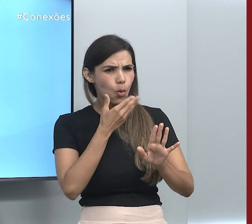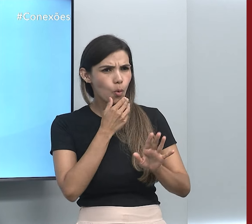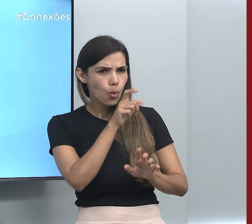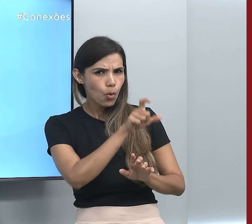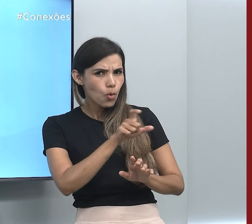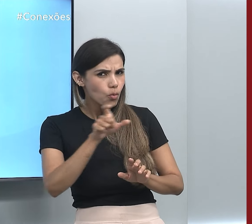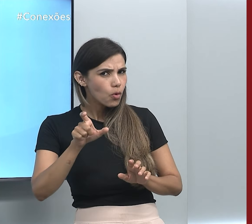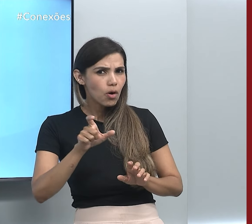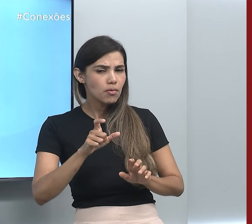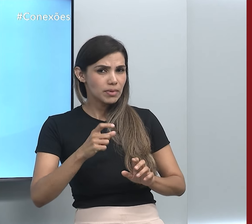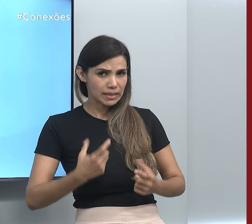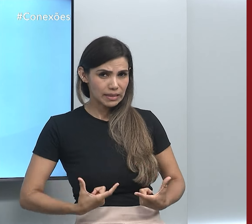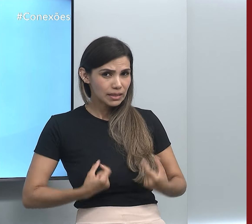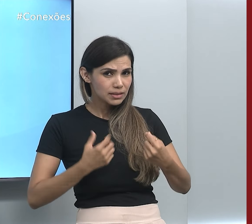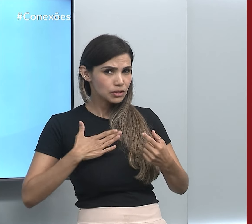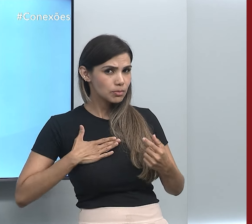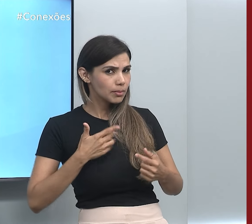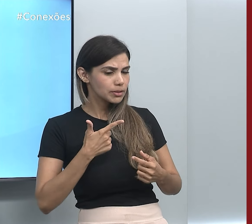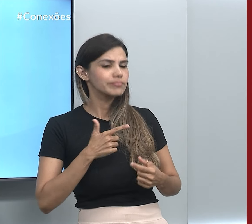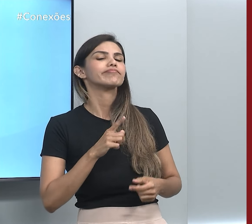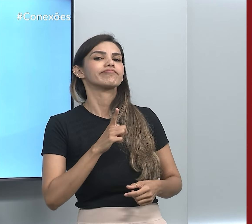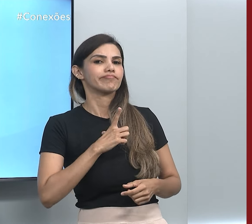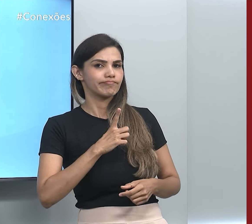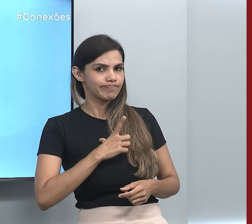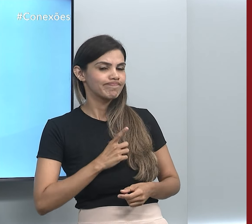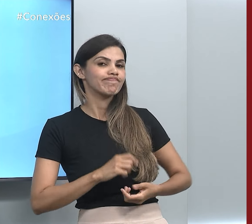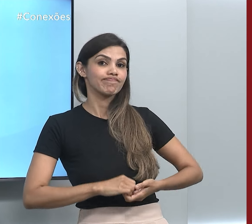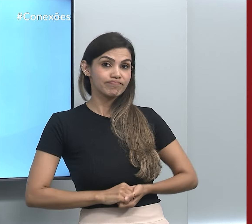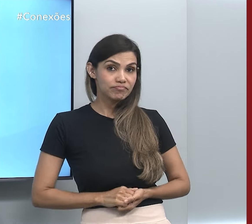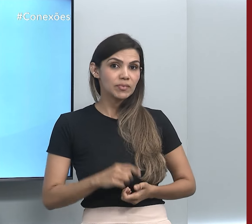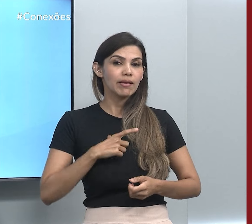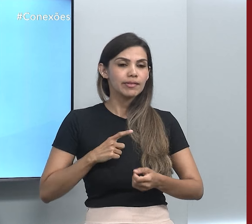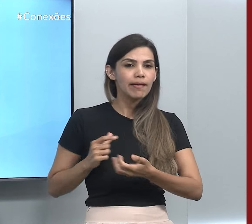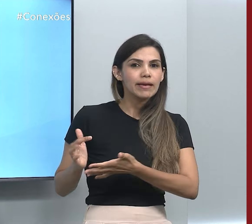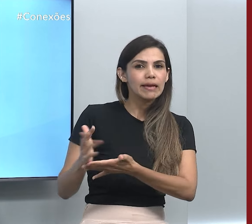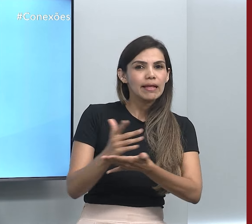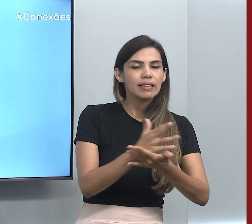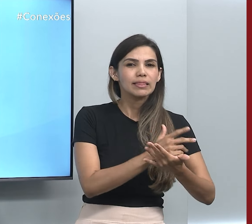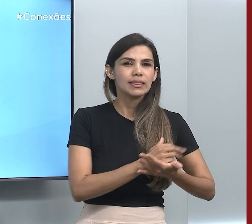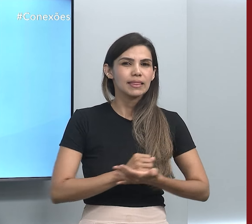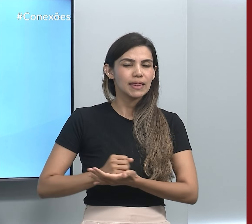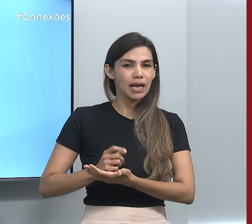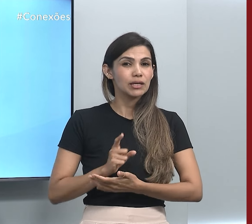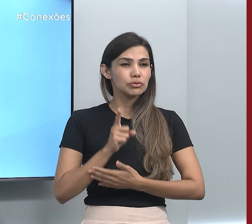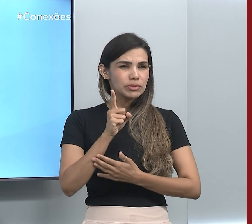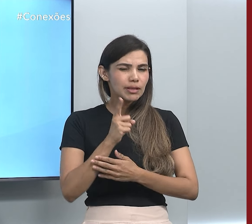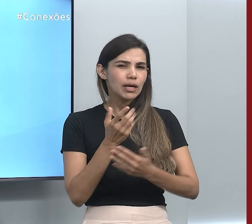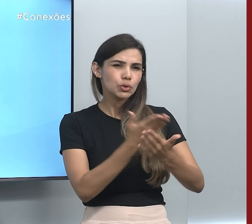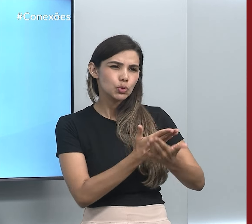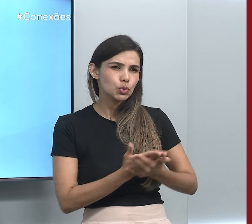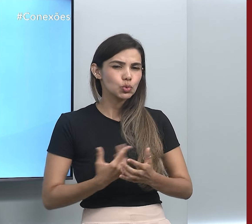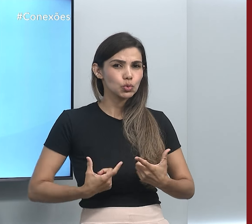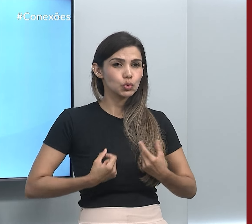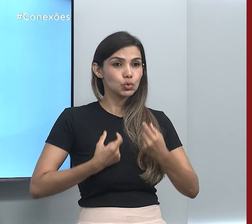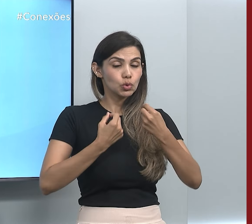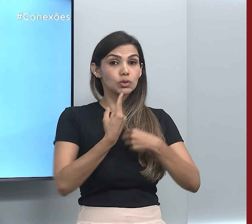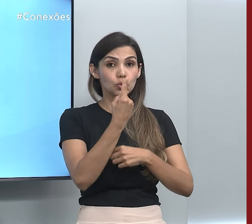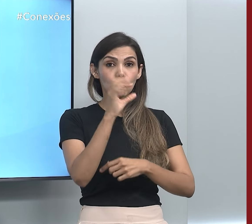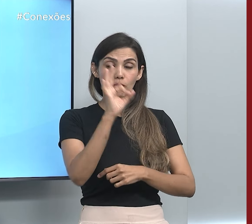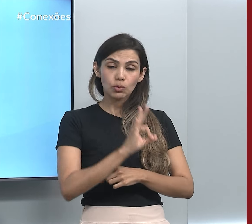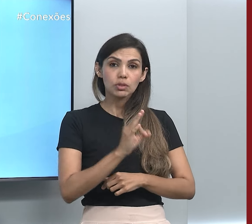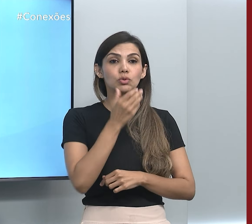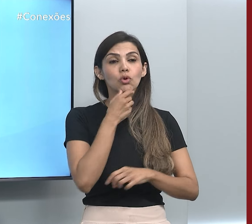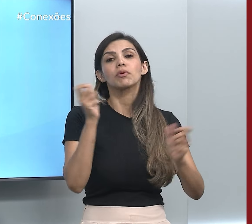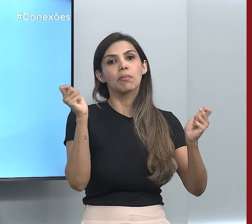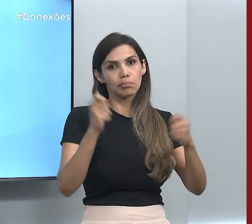sejam afetados também. De acordo com dados do Instituto Nacional do Câncer, cerca de 1% dos homens podem